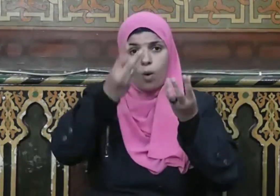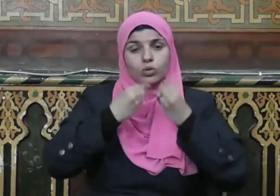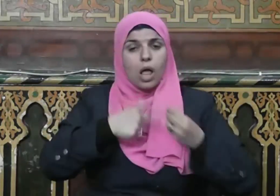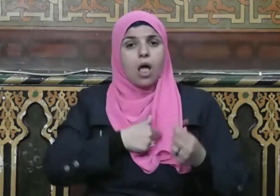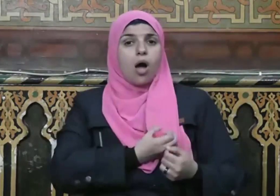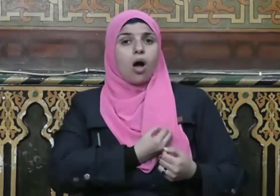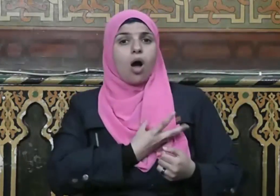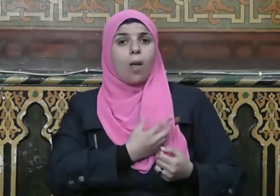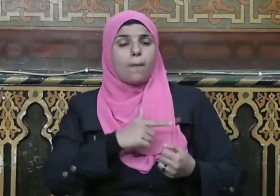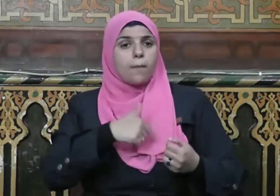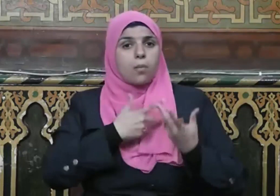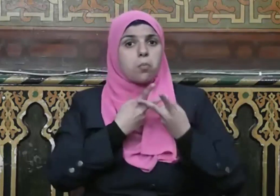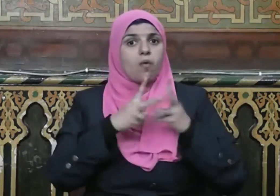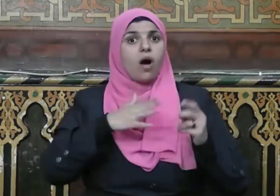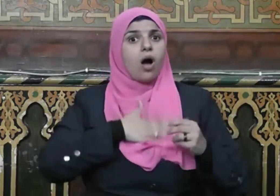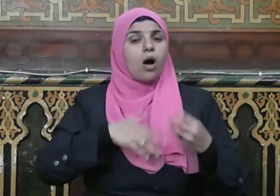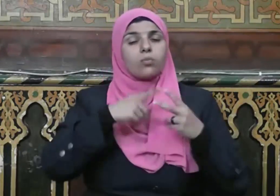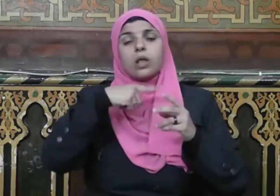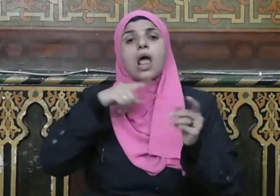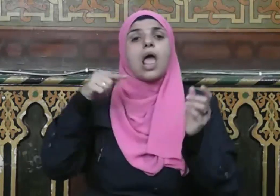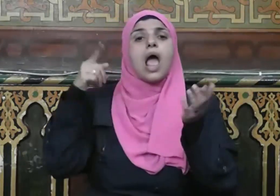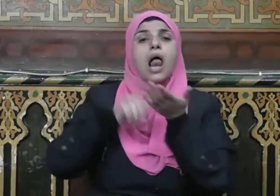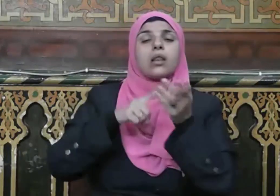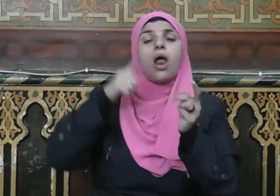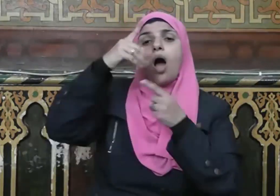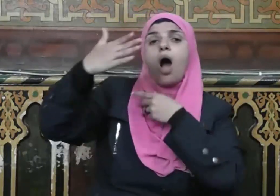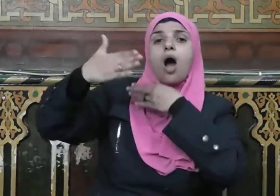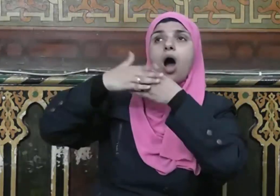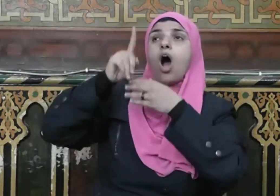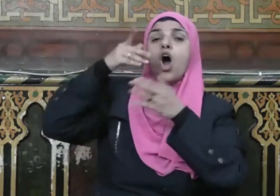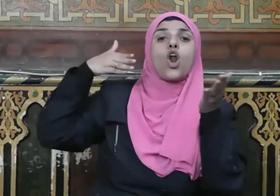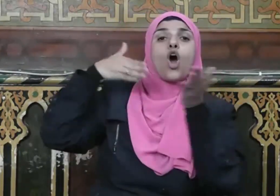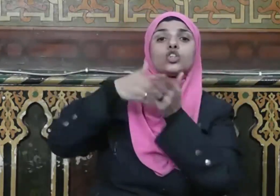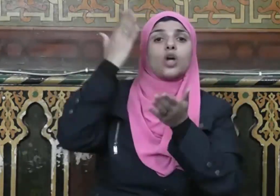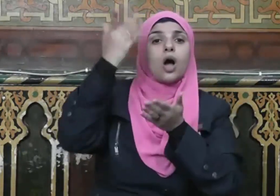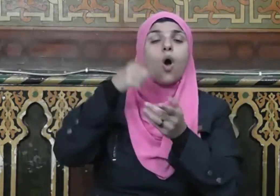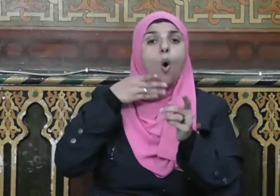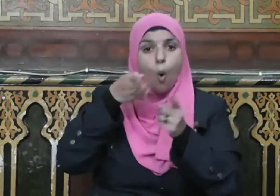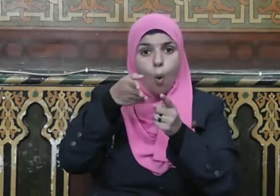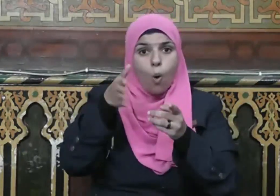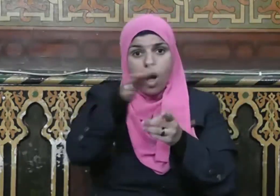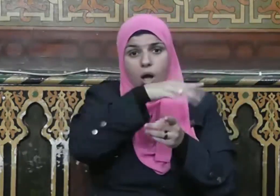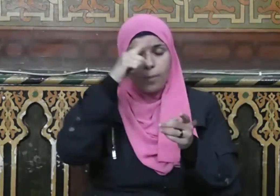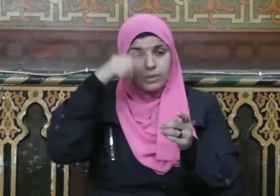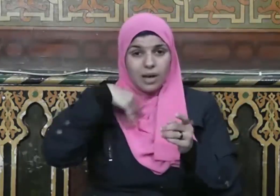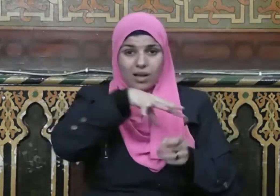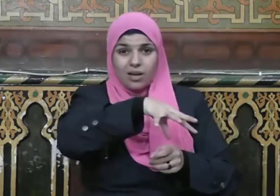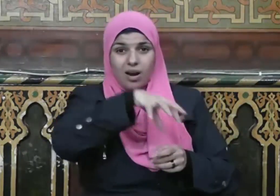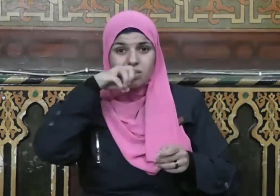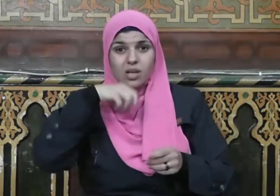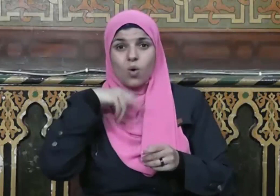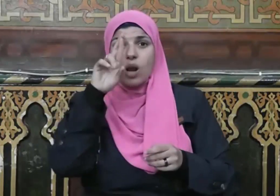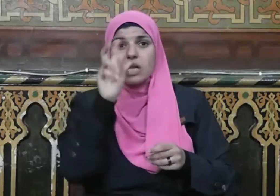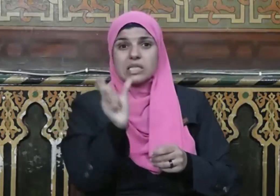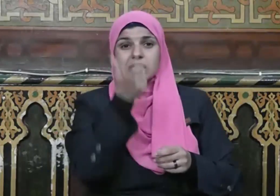وجلة أنهم إلى ربهم راجعون هو الذي يسرق ويزني ويشرب الخمر